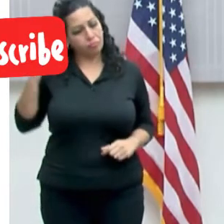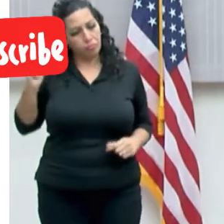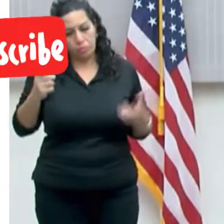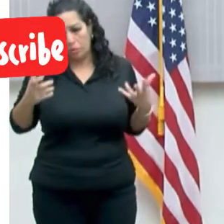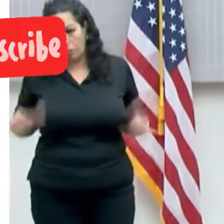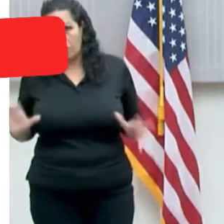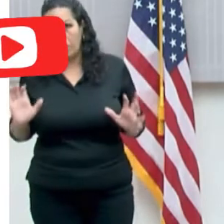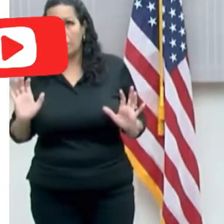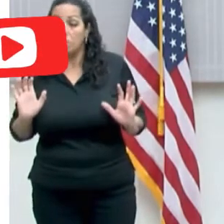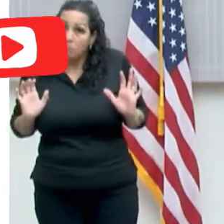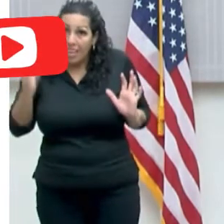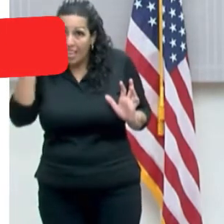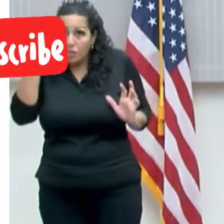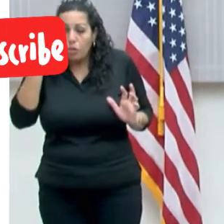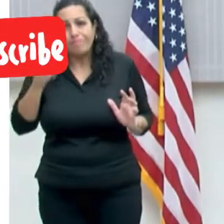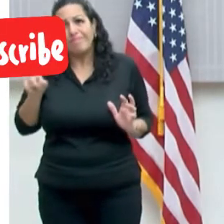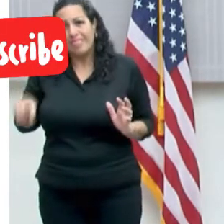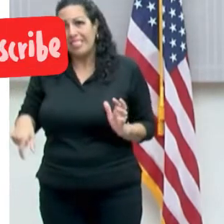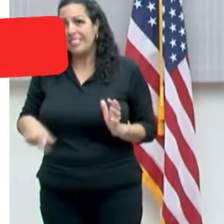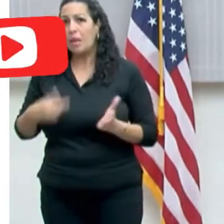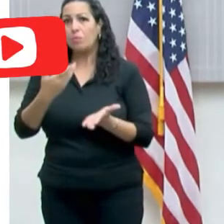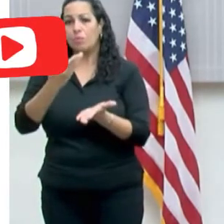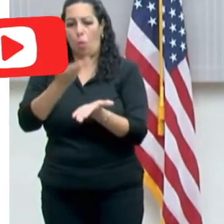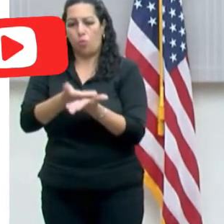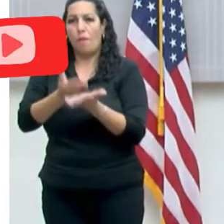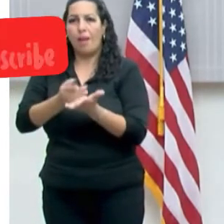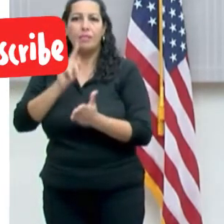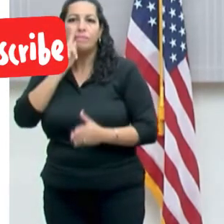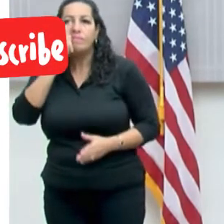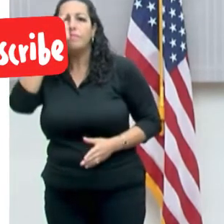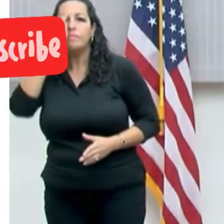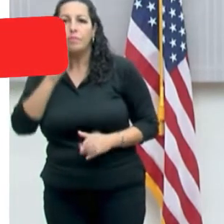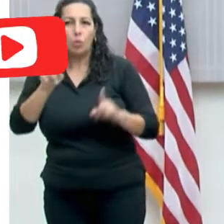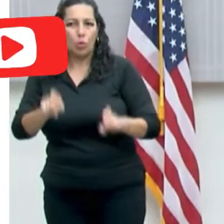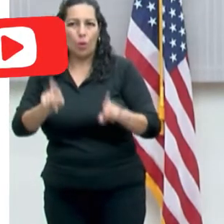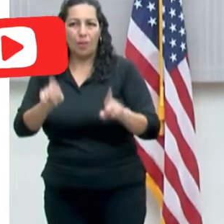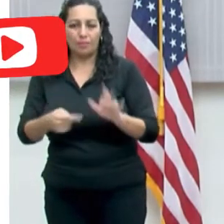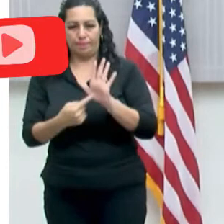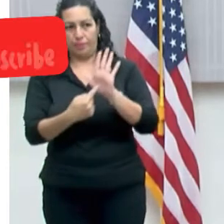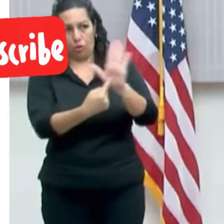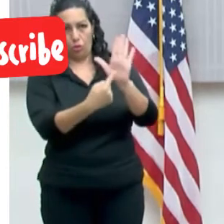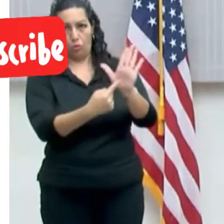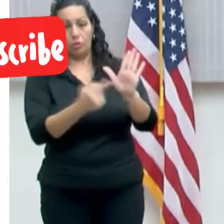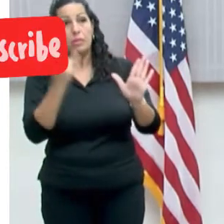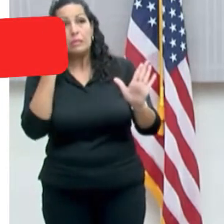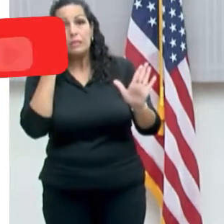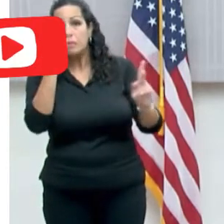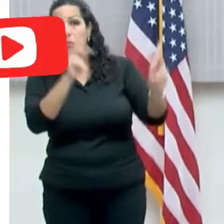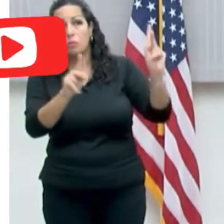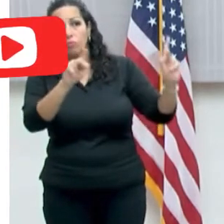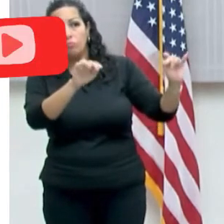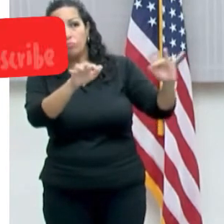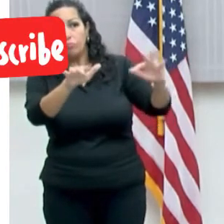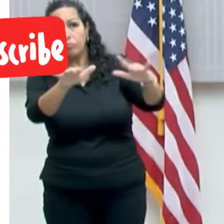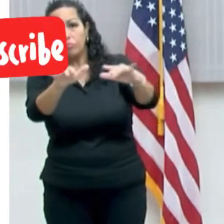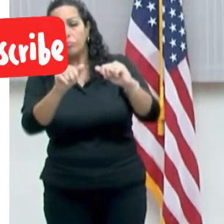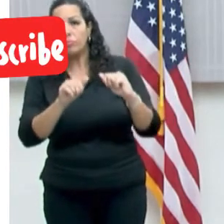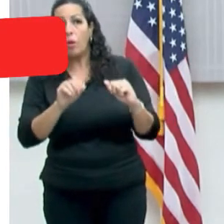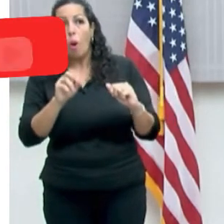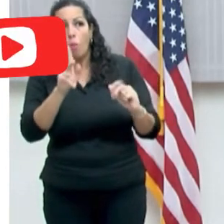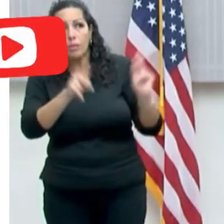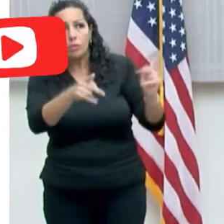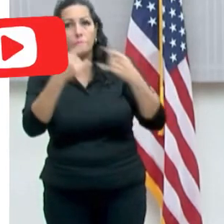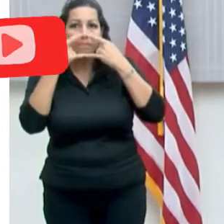alguna razón, tiene que hacerse la prueba de COVID para poder ir a lugares donde puedan haber aglomeraciones o las personas se